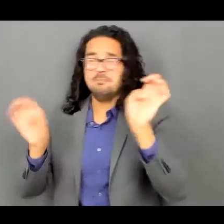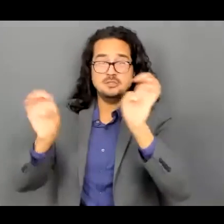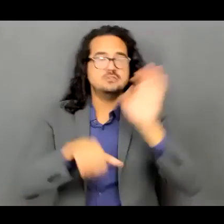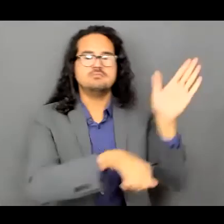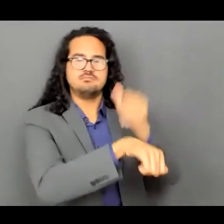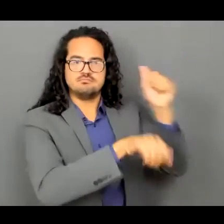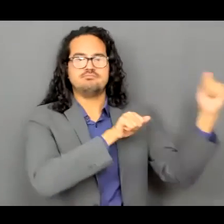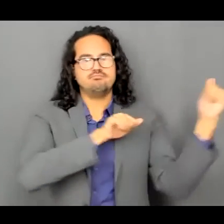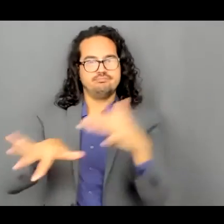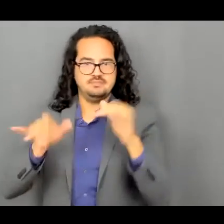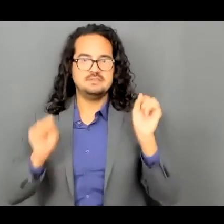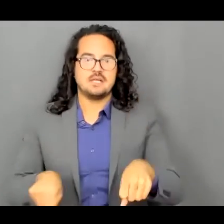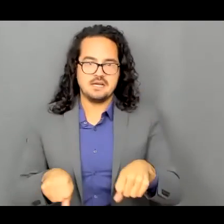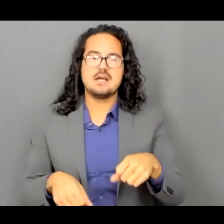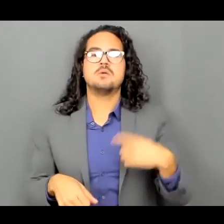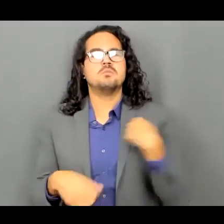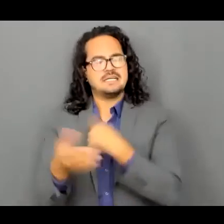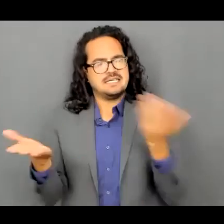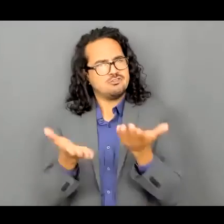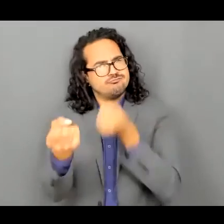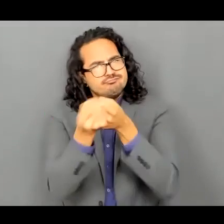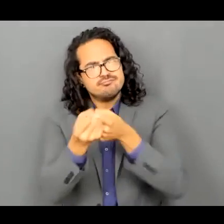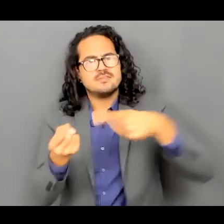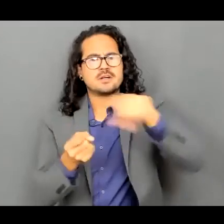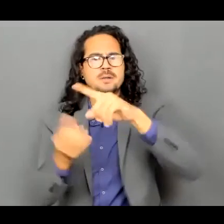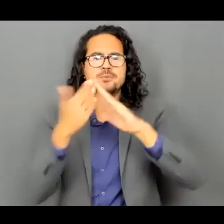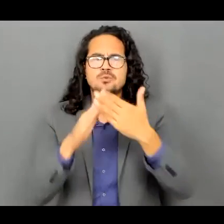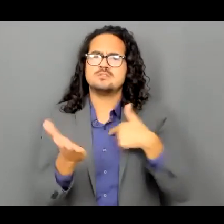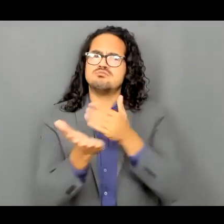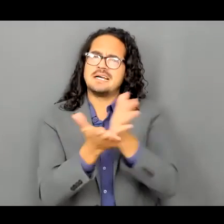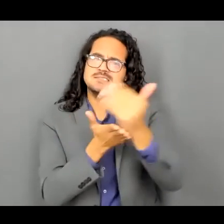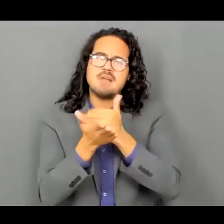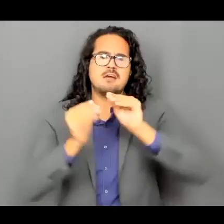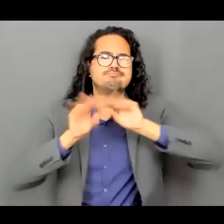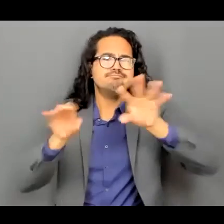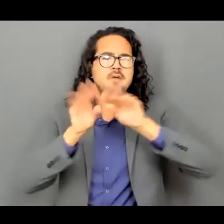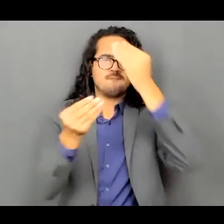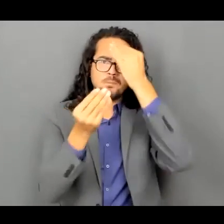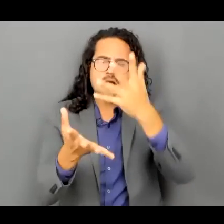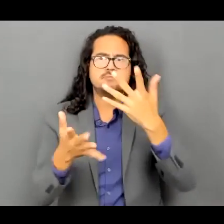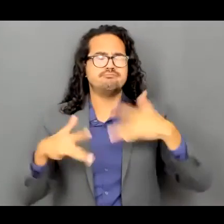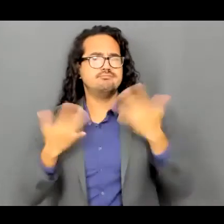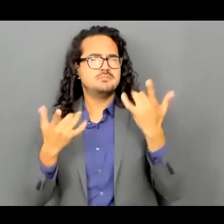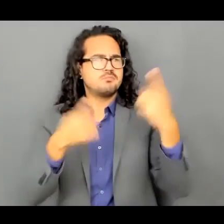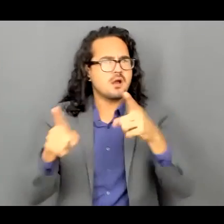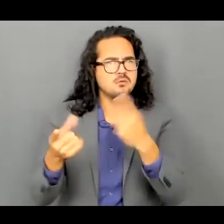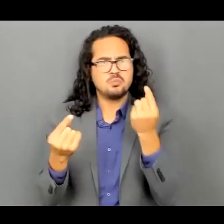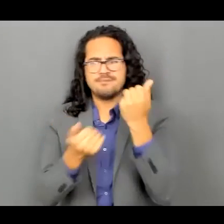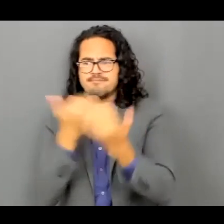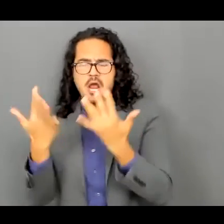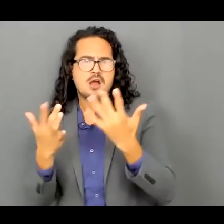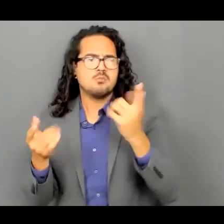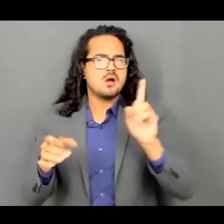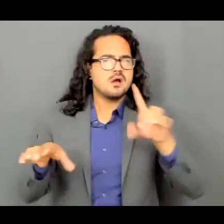y a servir a la a la comunidad y vamos a seguir con nuestras noticias y nuestra transparencia y vamos a